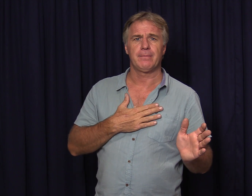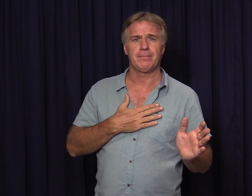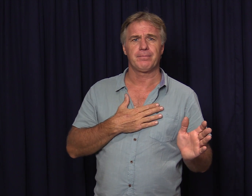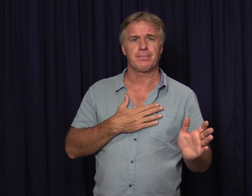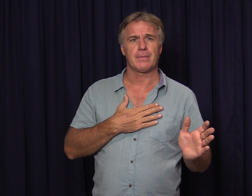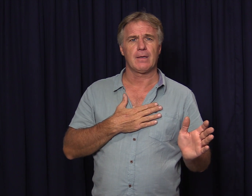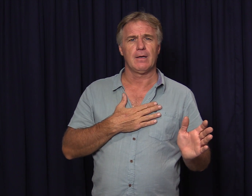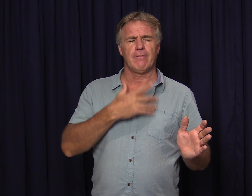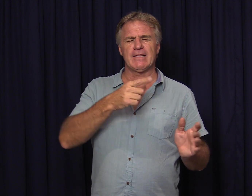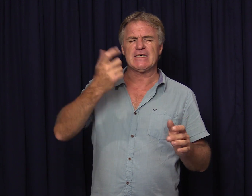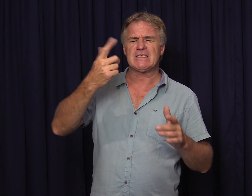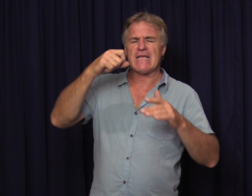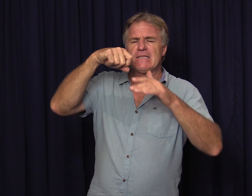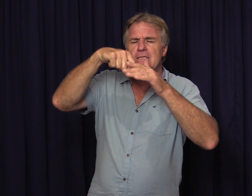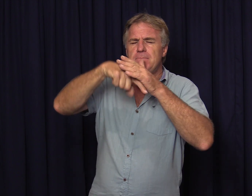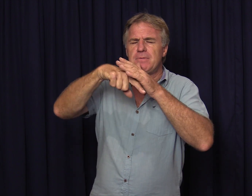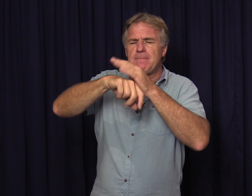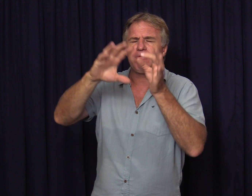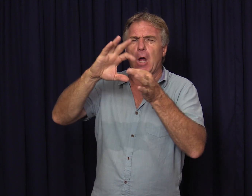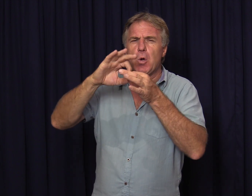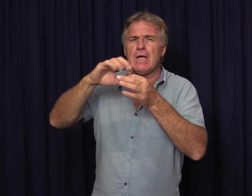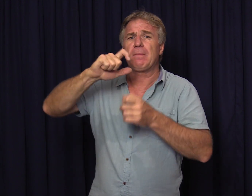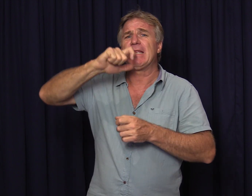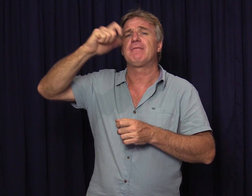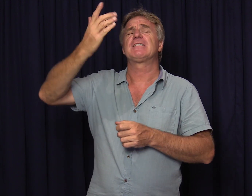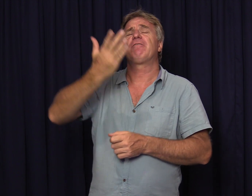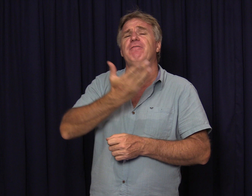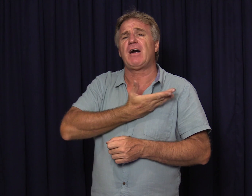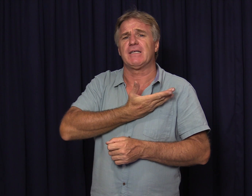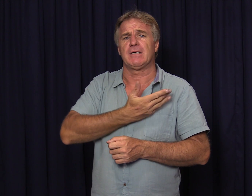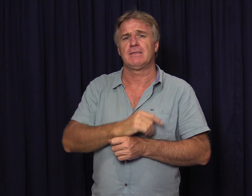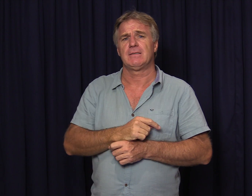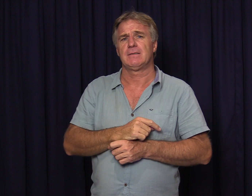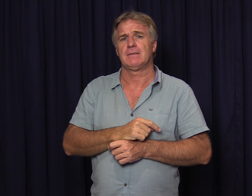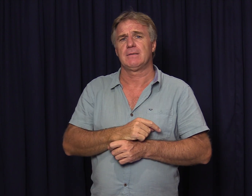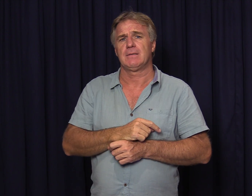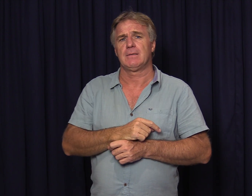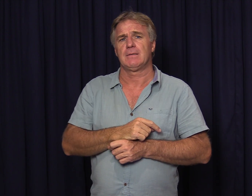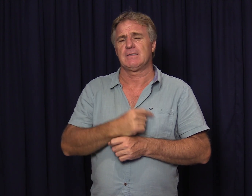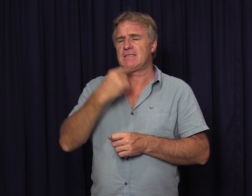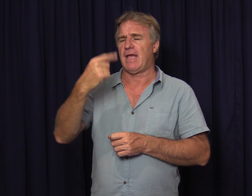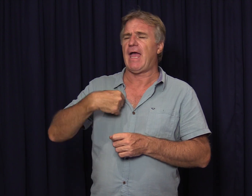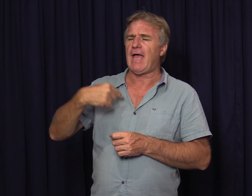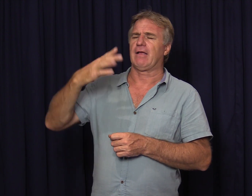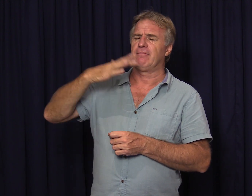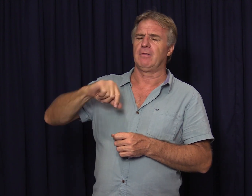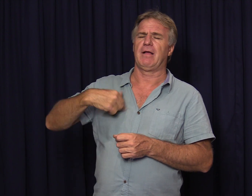want hy sy diep diep verhouding met sy vader sê ek wil my